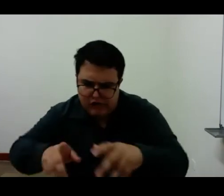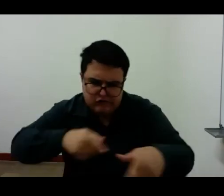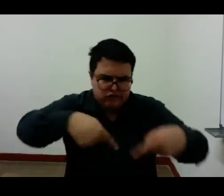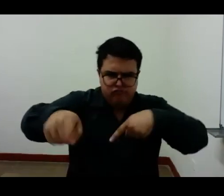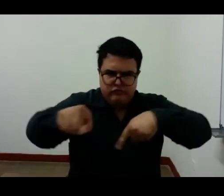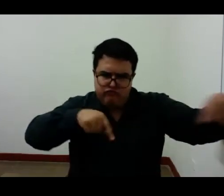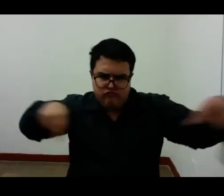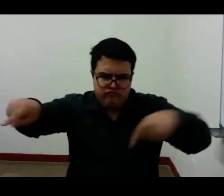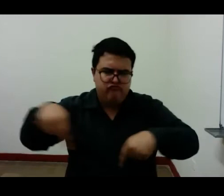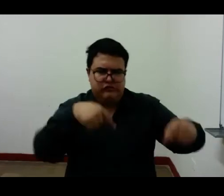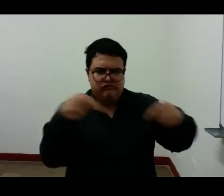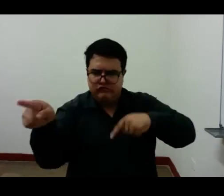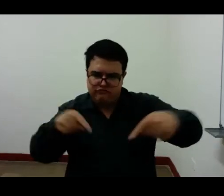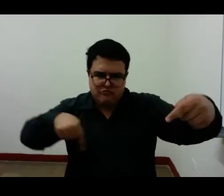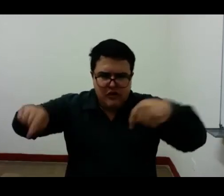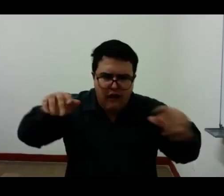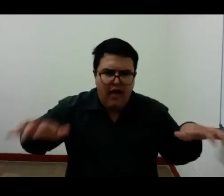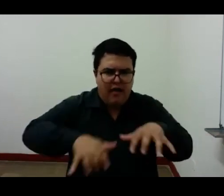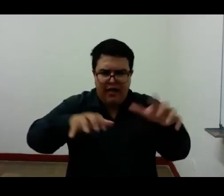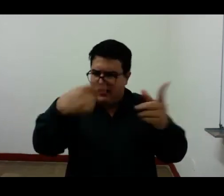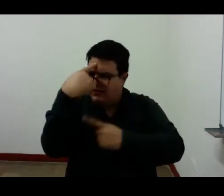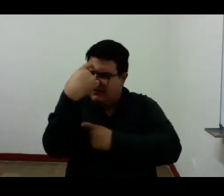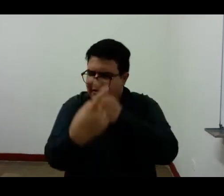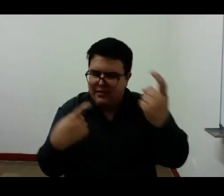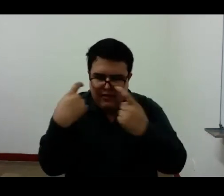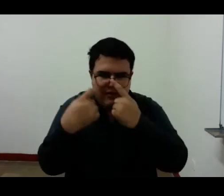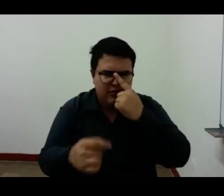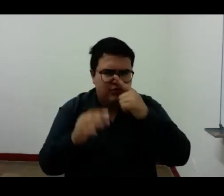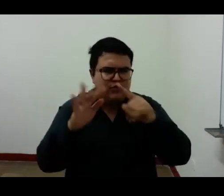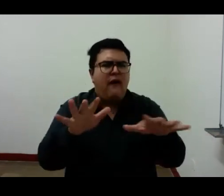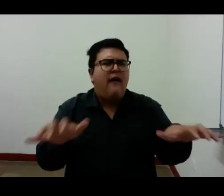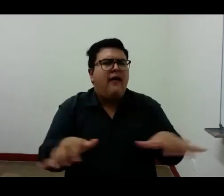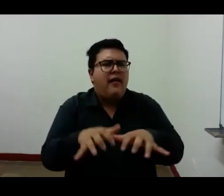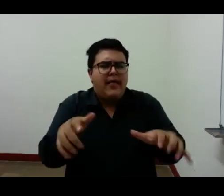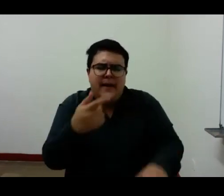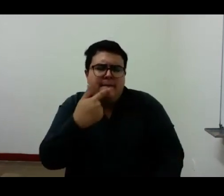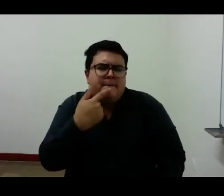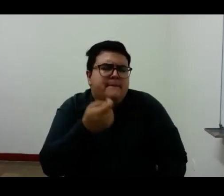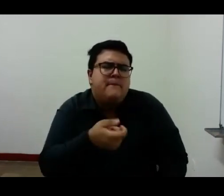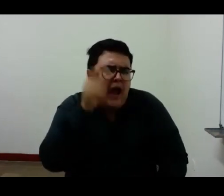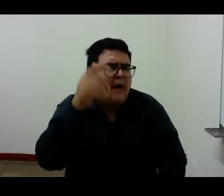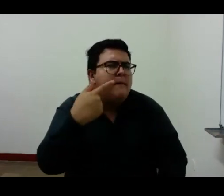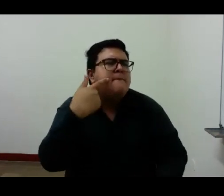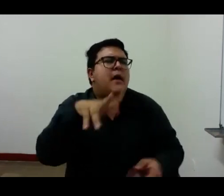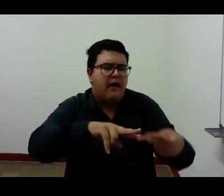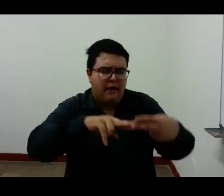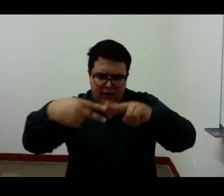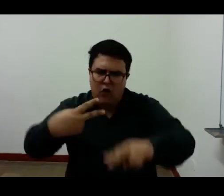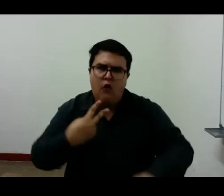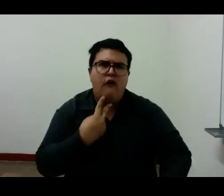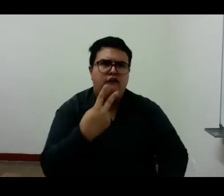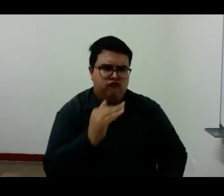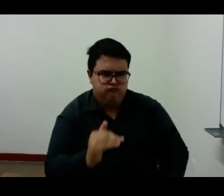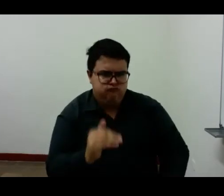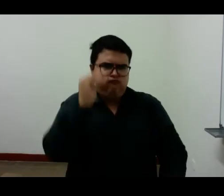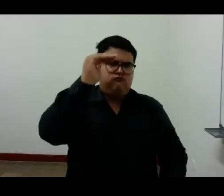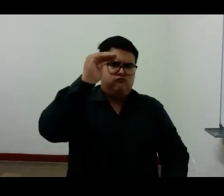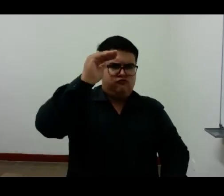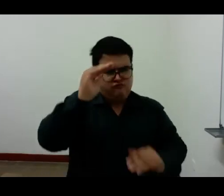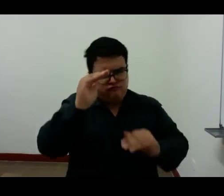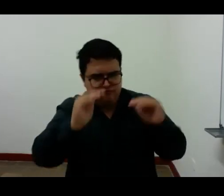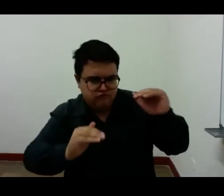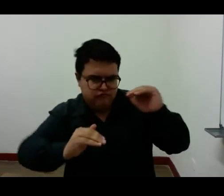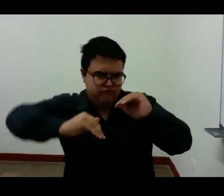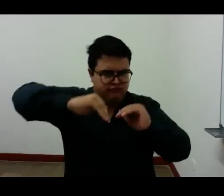voluntad es apenas como el hablar alto de quien lee hecho para